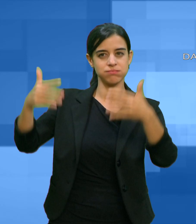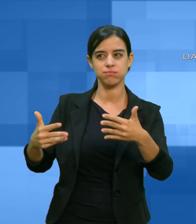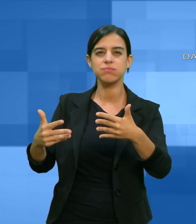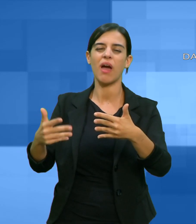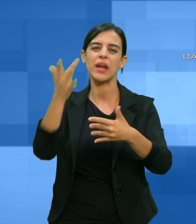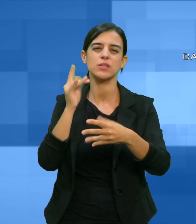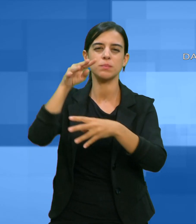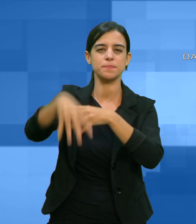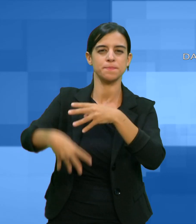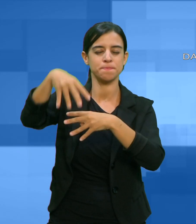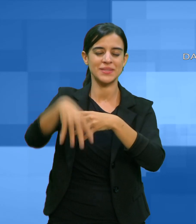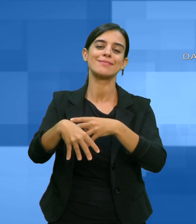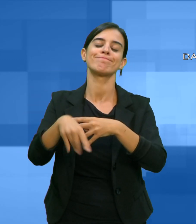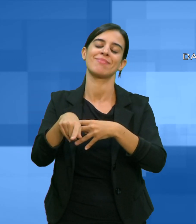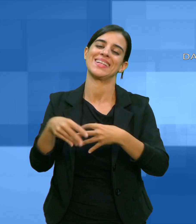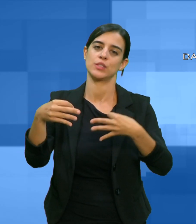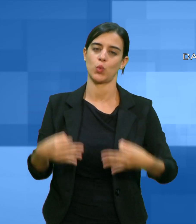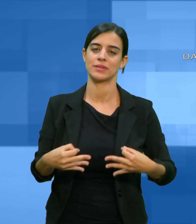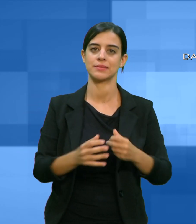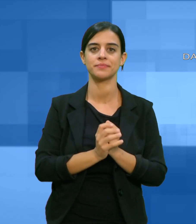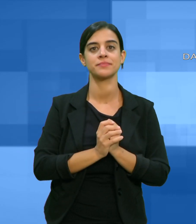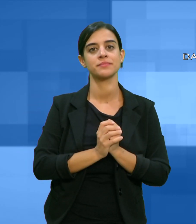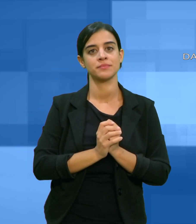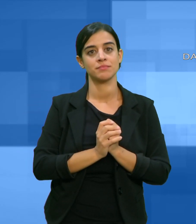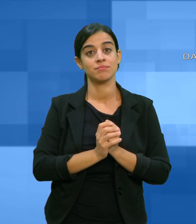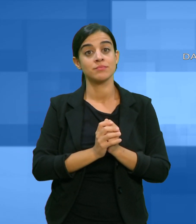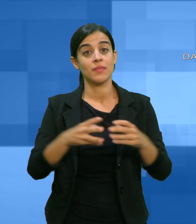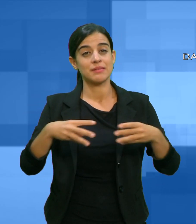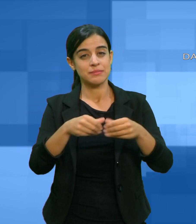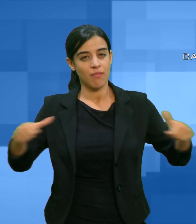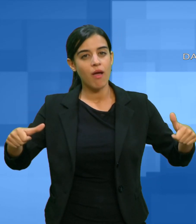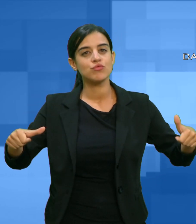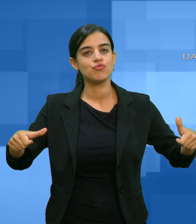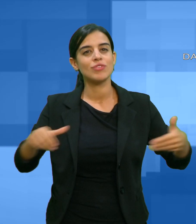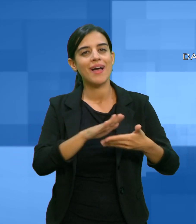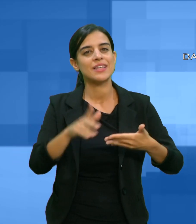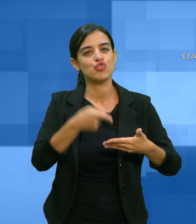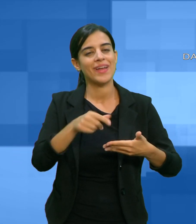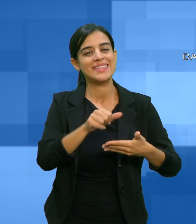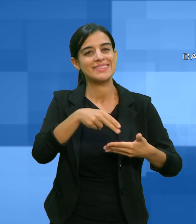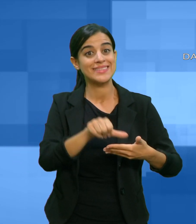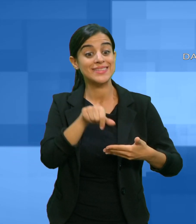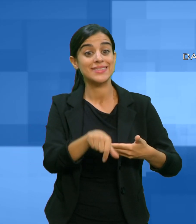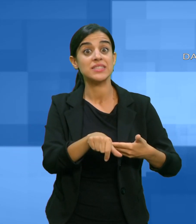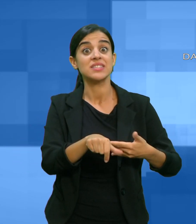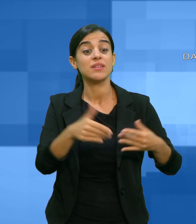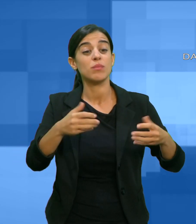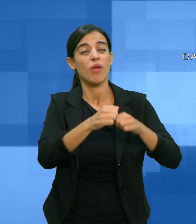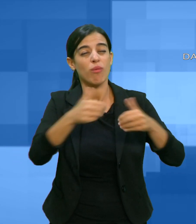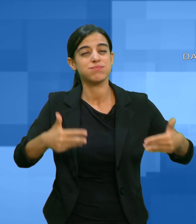Le falesie di San Giovanni di Sinis sono sempre più a rischio crollo, realtà che